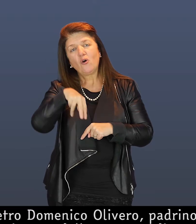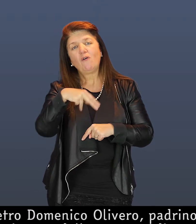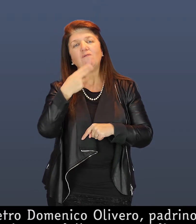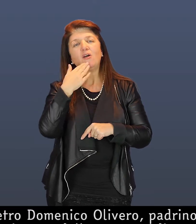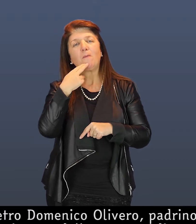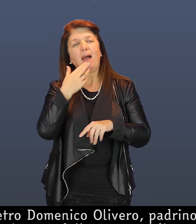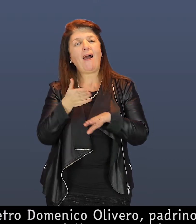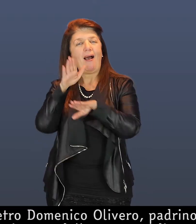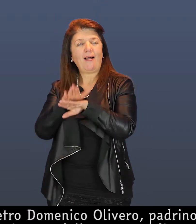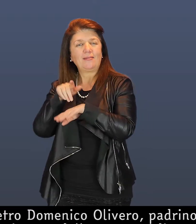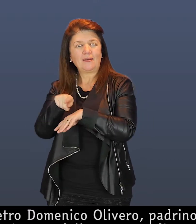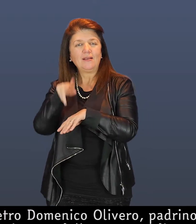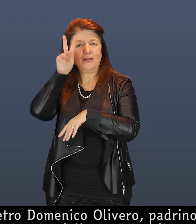'ebanista disseminò sui mobili